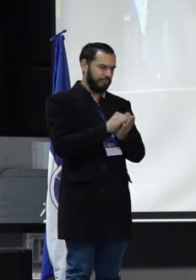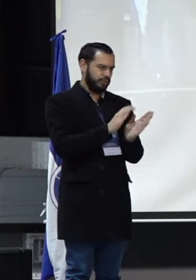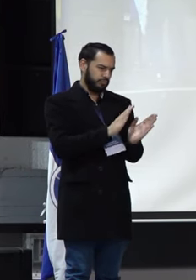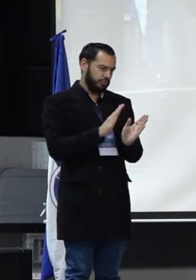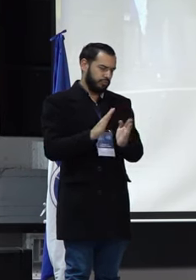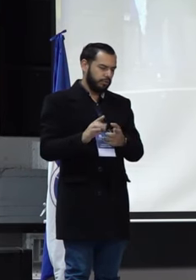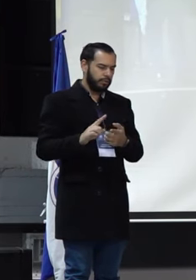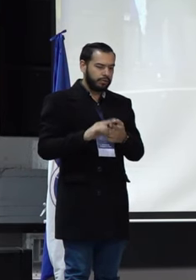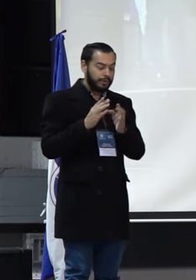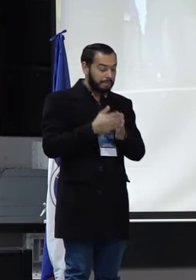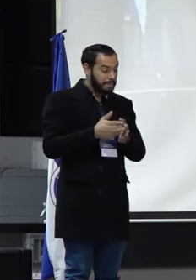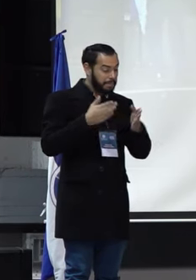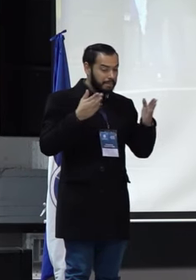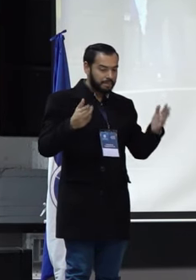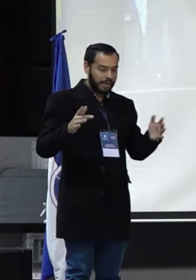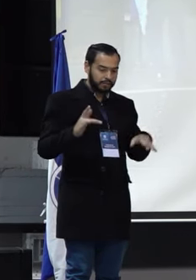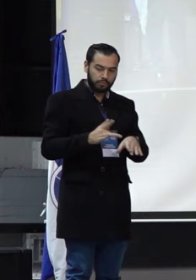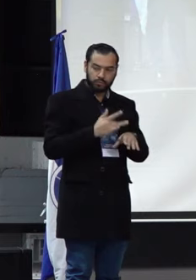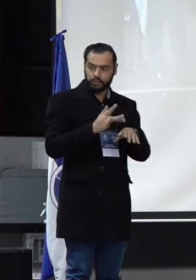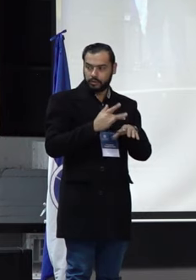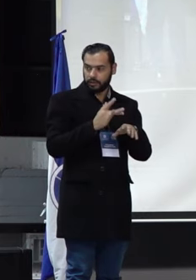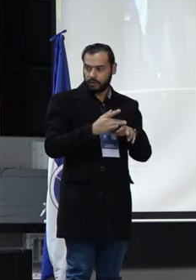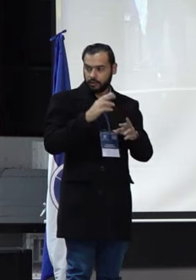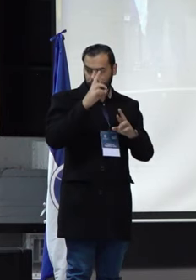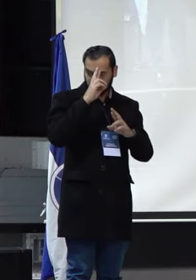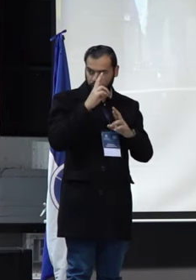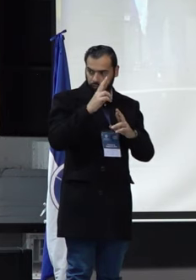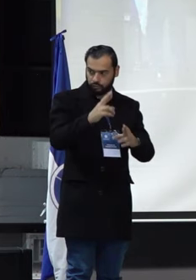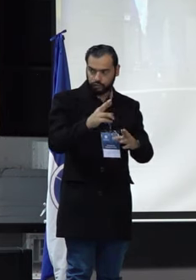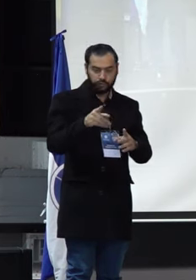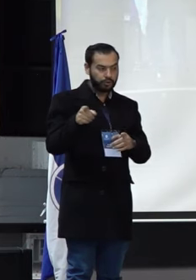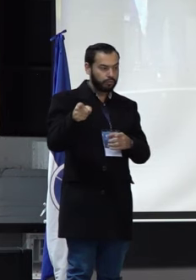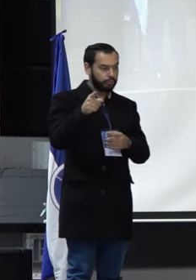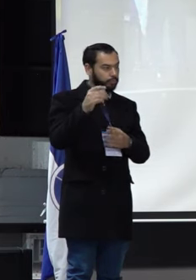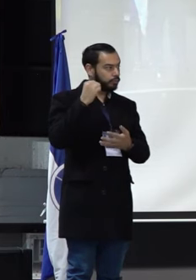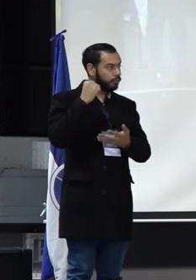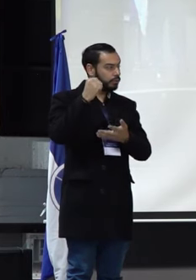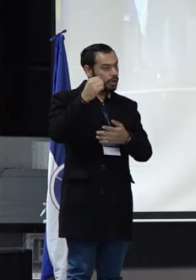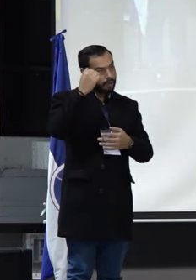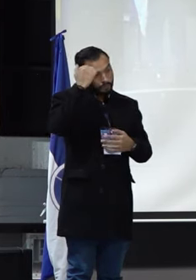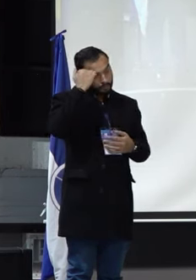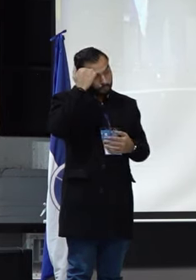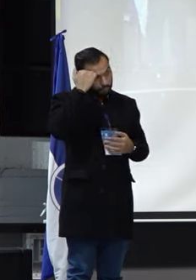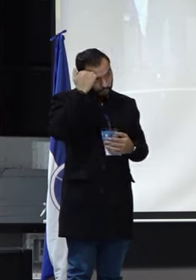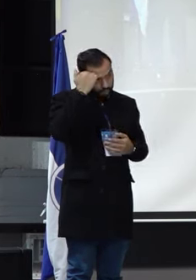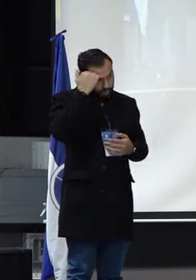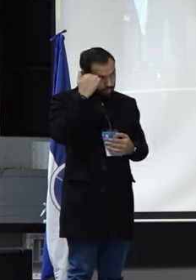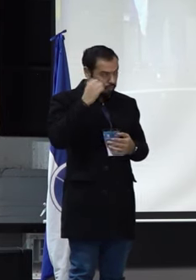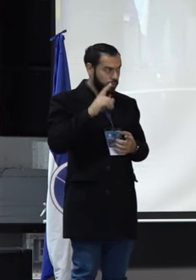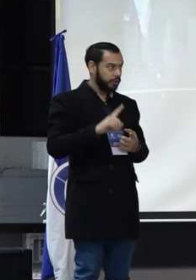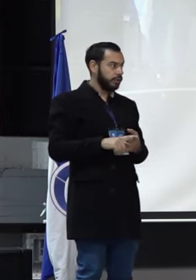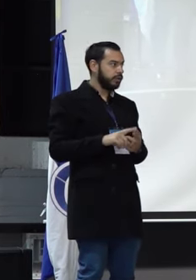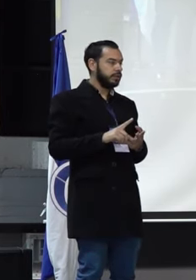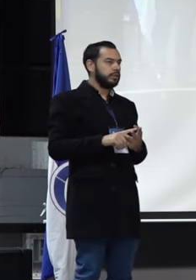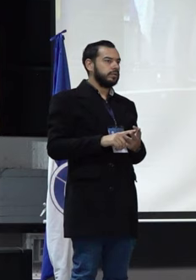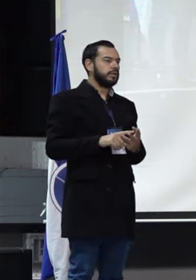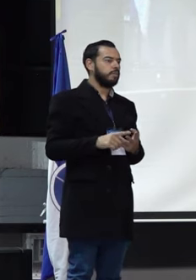pues ampliar los incentivos y reconocimientos a los docentes, a docentes que también están